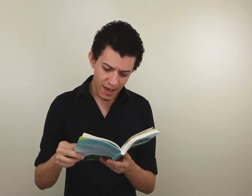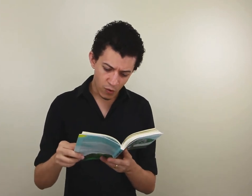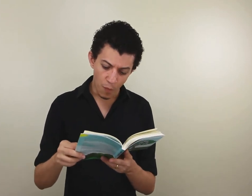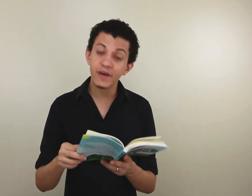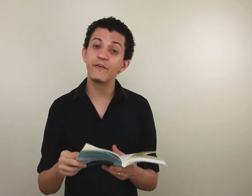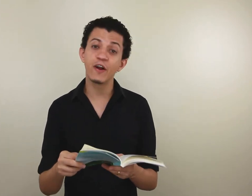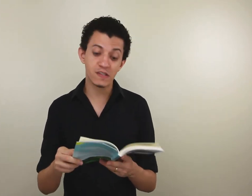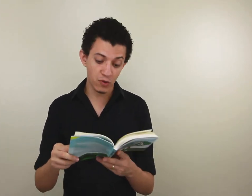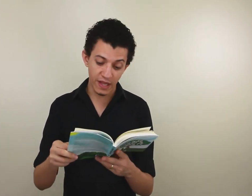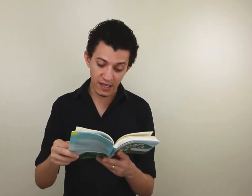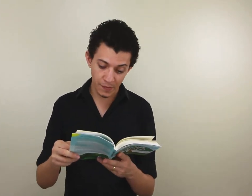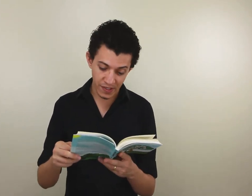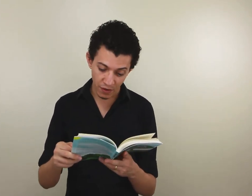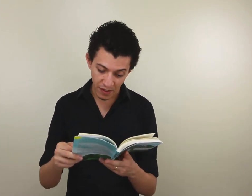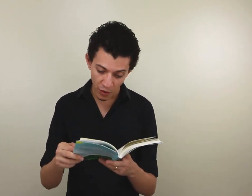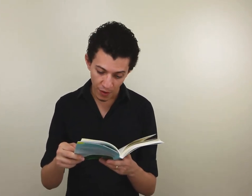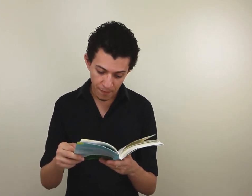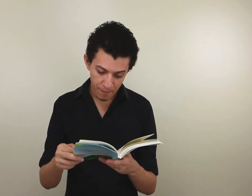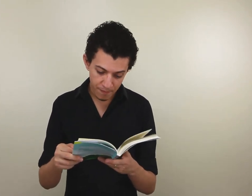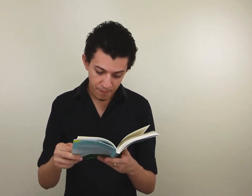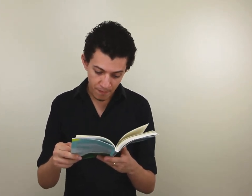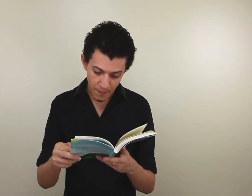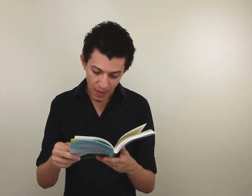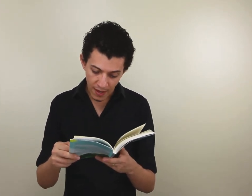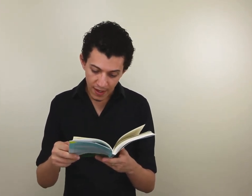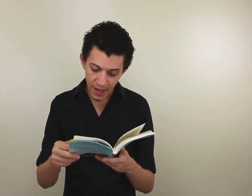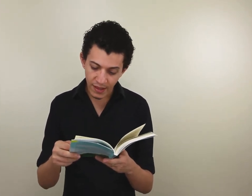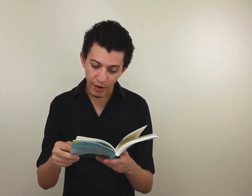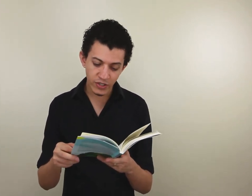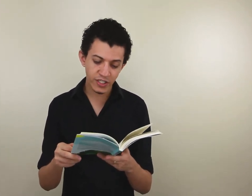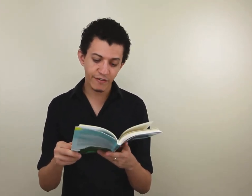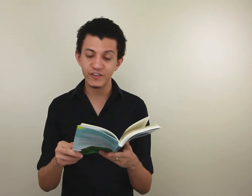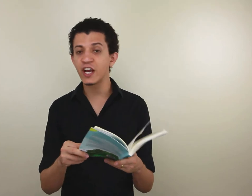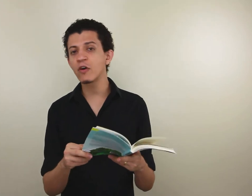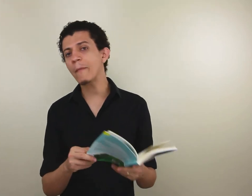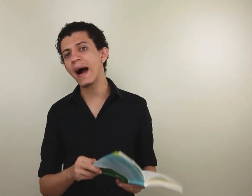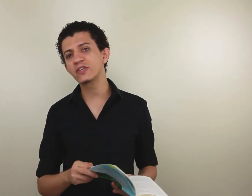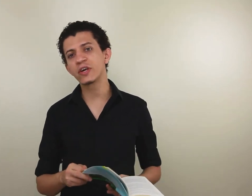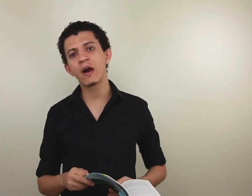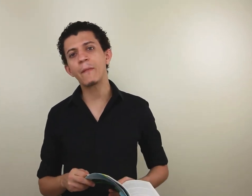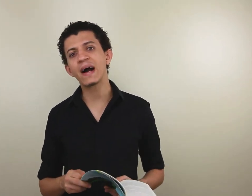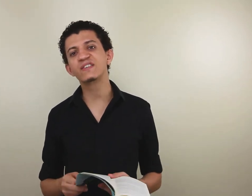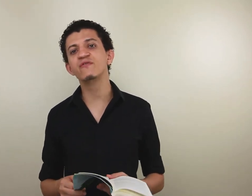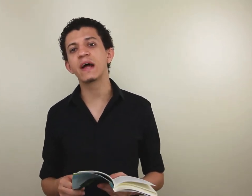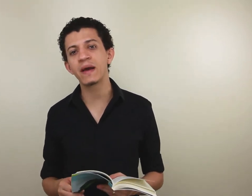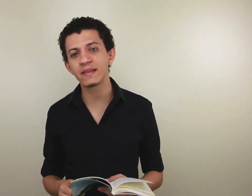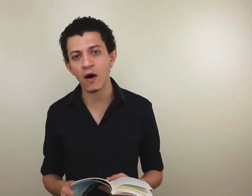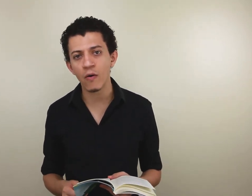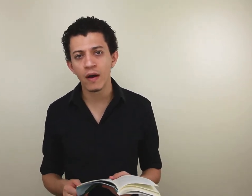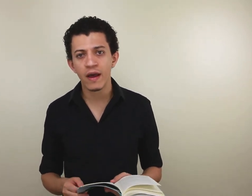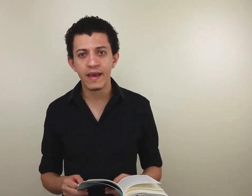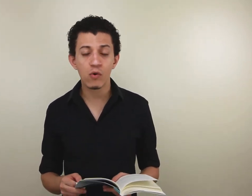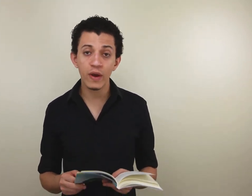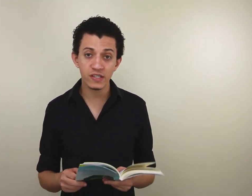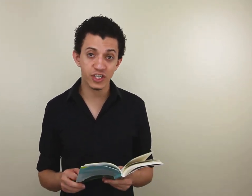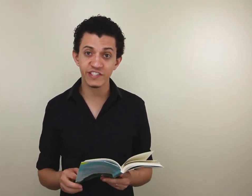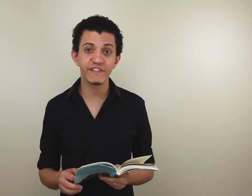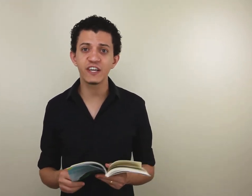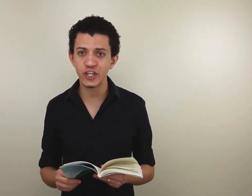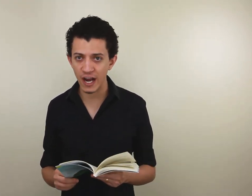Como que foi a nossa mudança para Salvador. E então, a gente chega em uma parte aqui que é uma parte fundamental. E com isso, a gente vai fechar